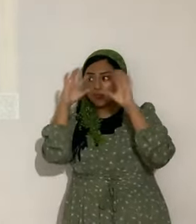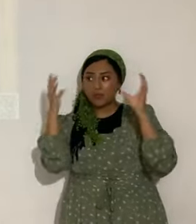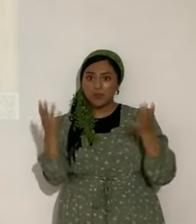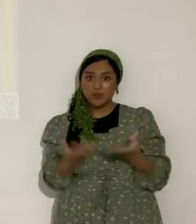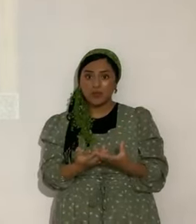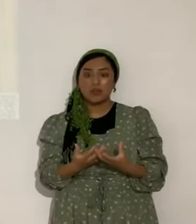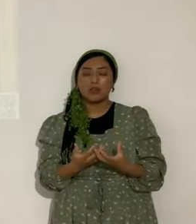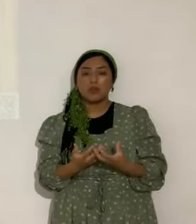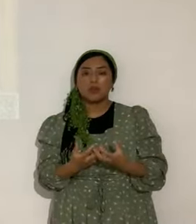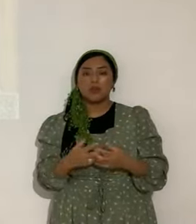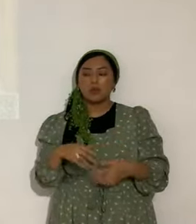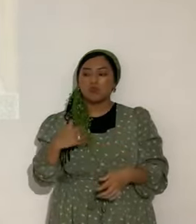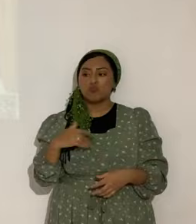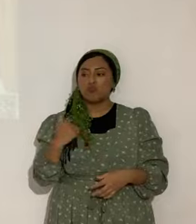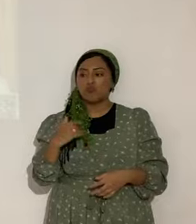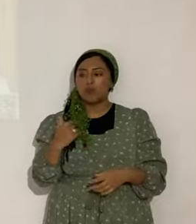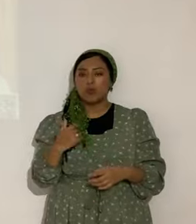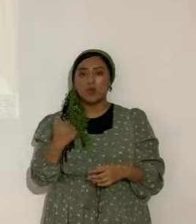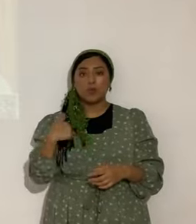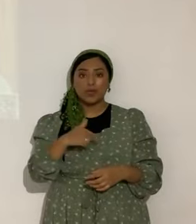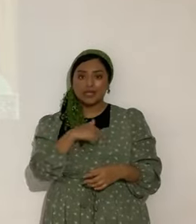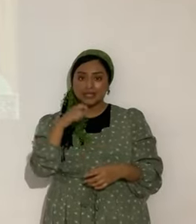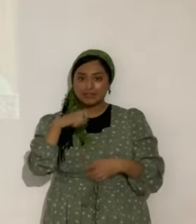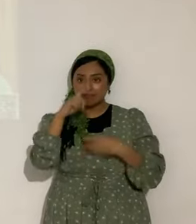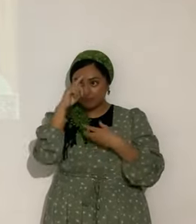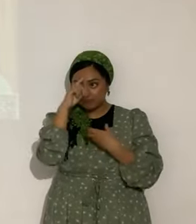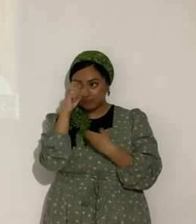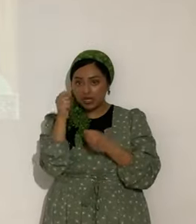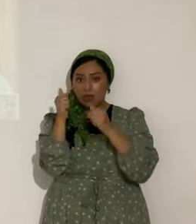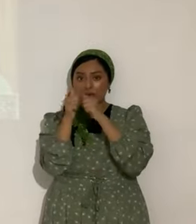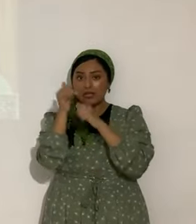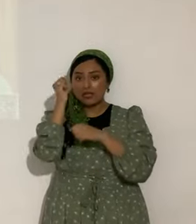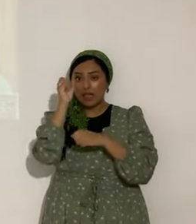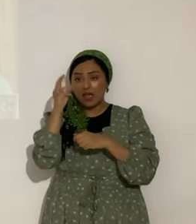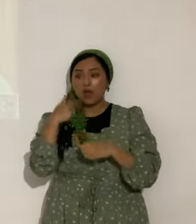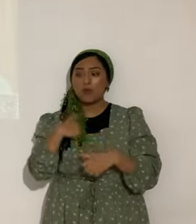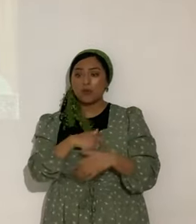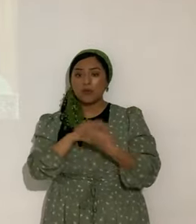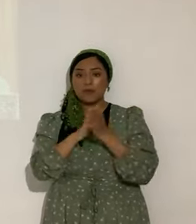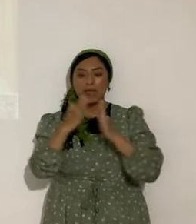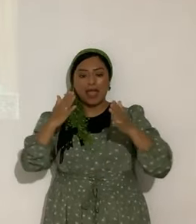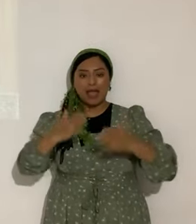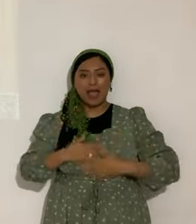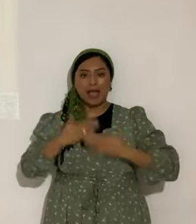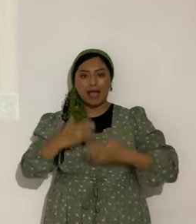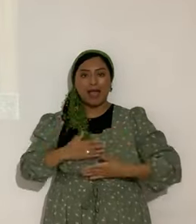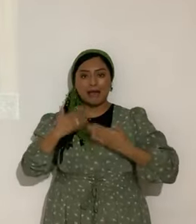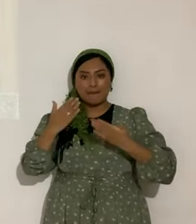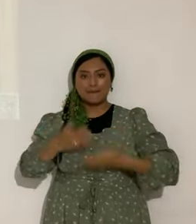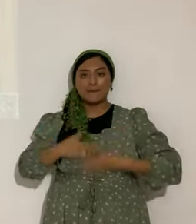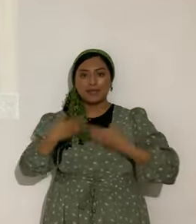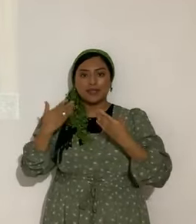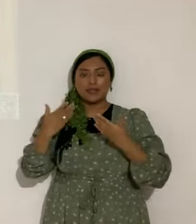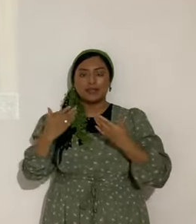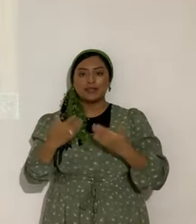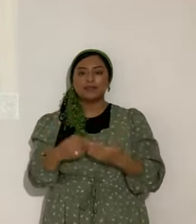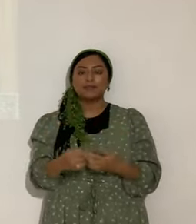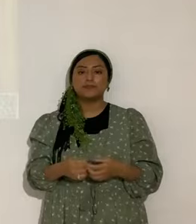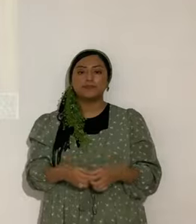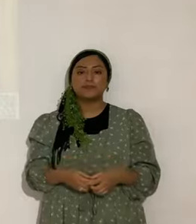¿Sí? Uf. Confiando en Yahshua. Somos felices. No se nos da el gozo. ¿De acuerdo? Tanto